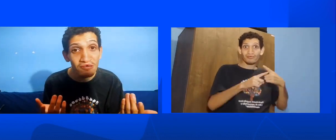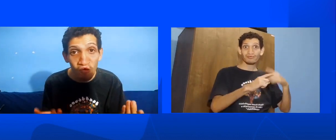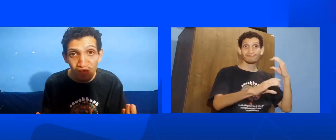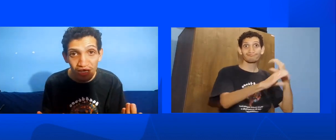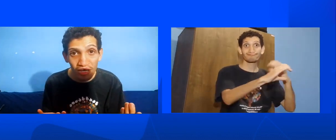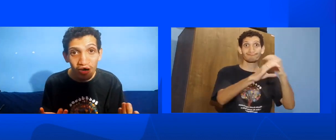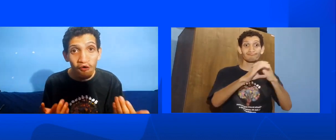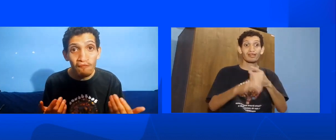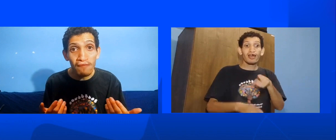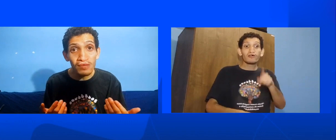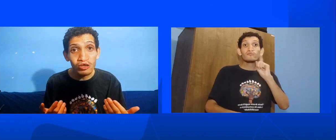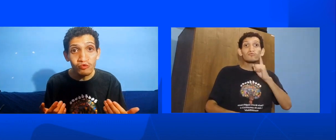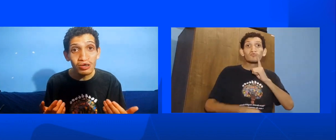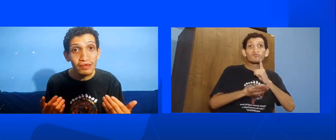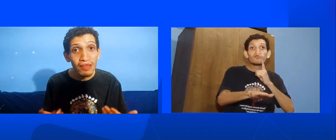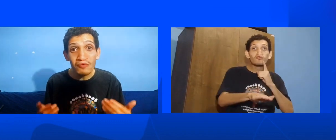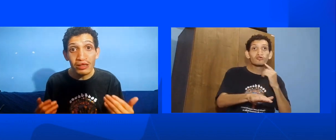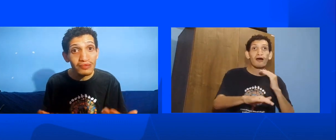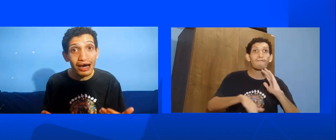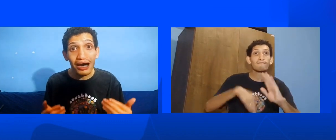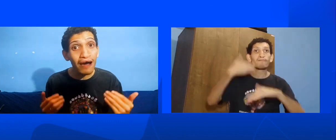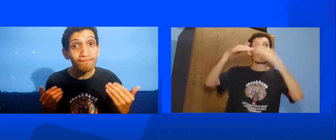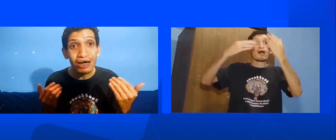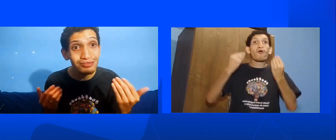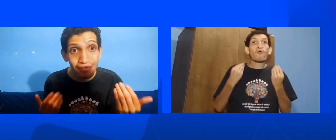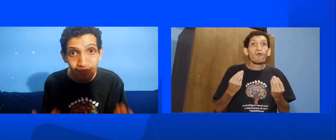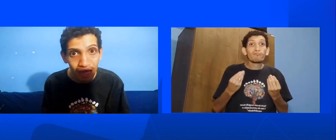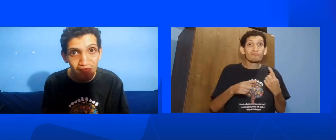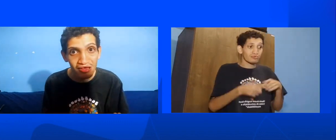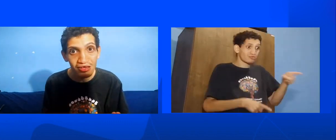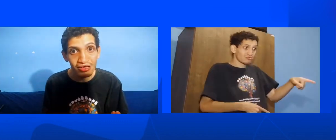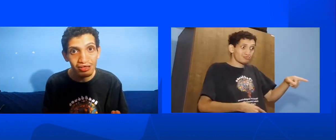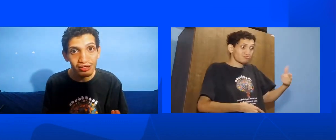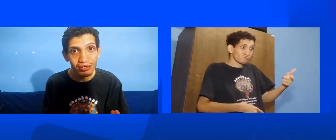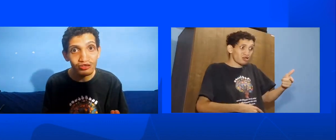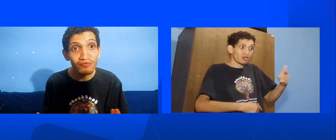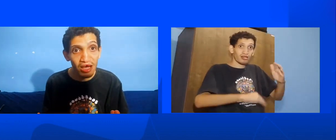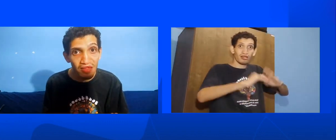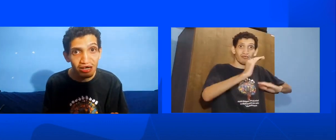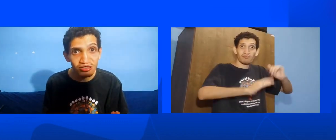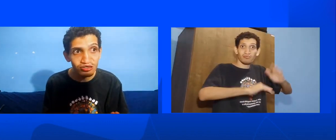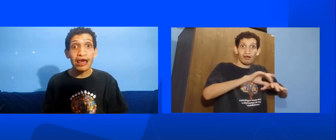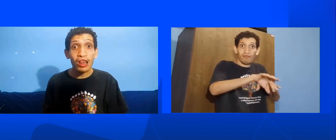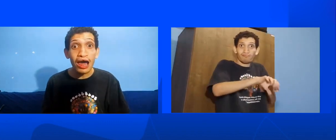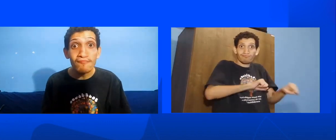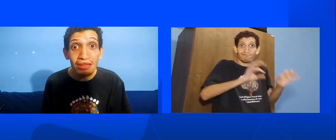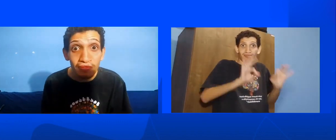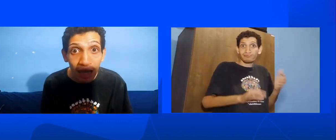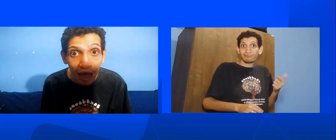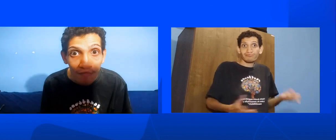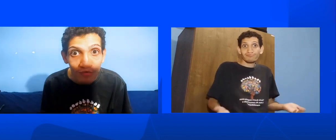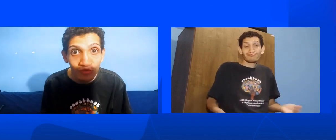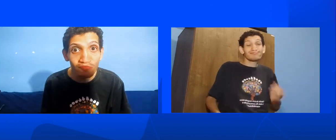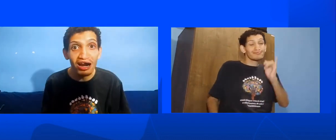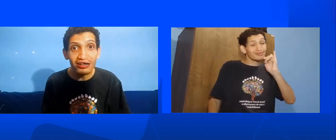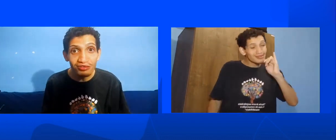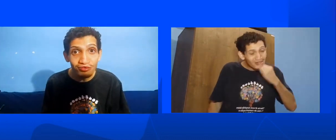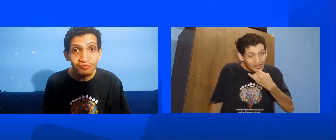desenvolver Uma pessoa Que não está Apaixonada De verdade É lamentável Que o Brasil